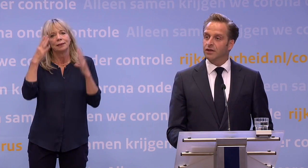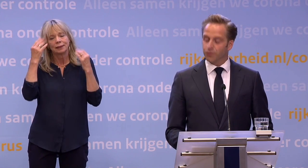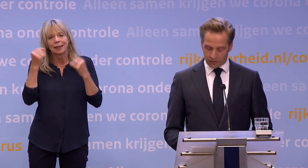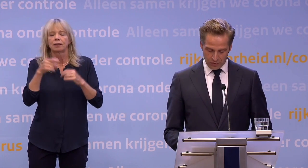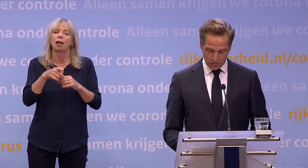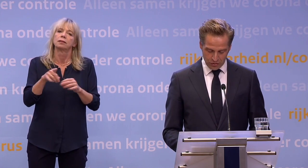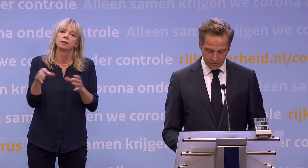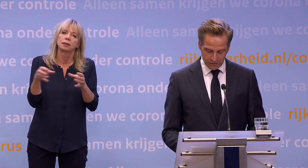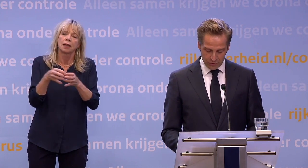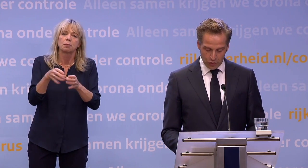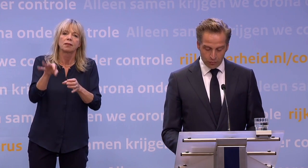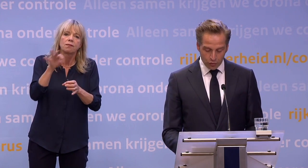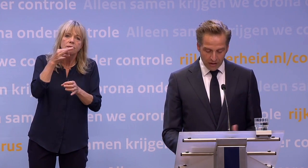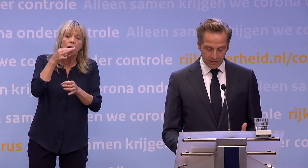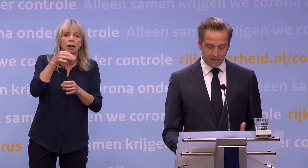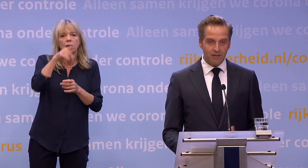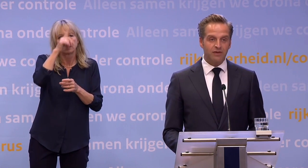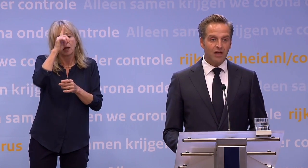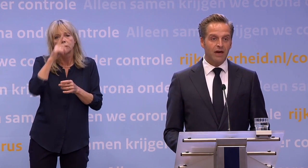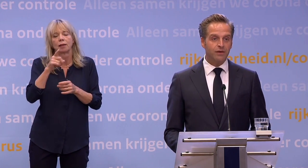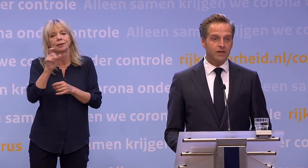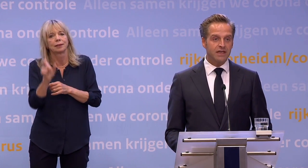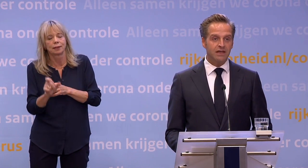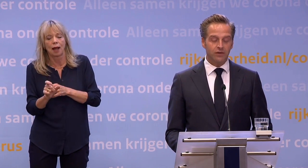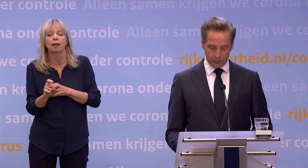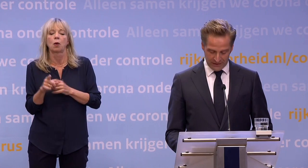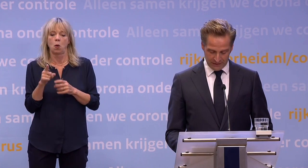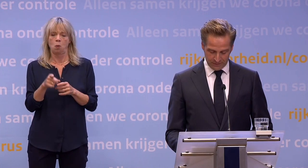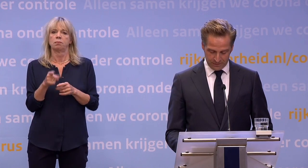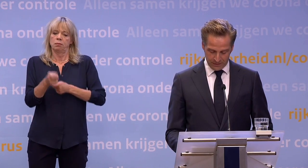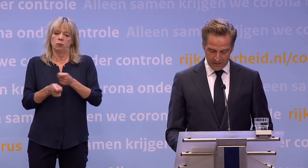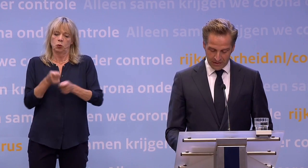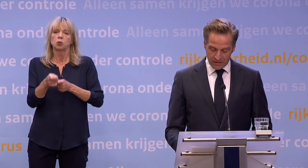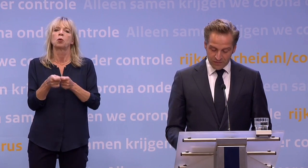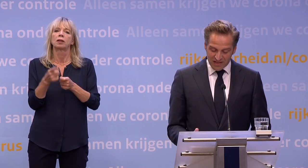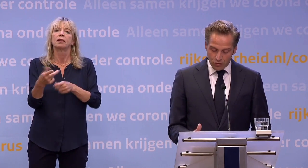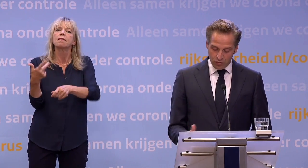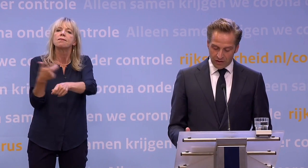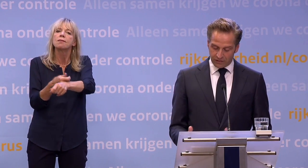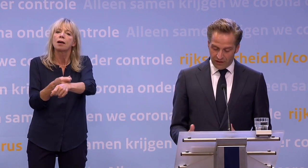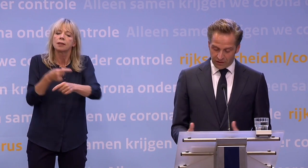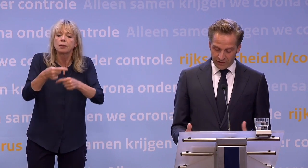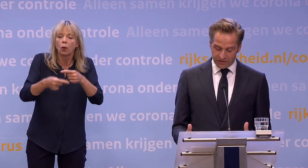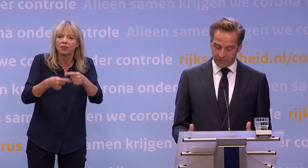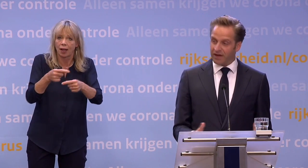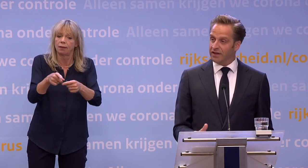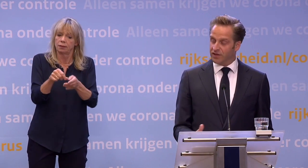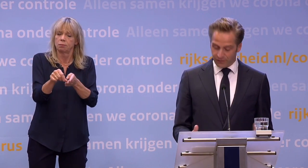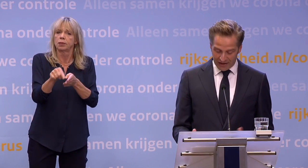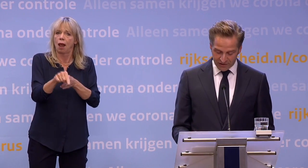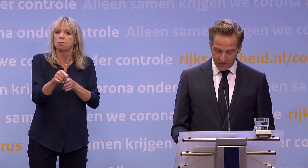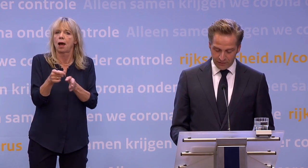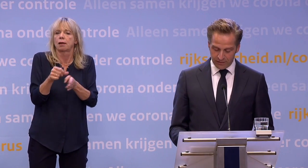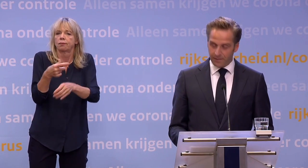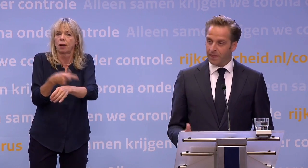Italië het voortouw genomen... ...om een toegankelijk en betaalbaar vaccin te ontwikkelen. We zien nu dat andere landen zich bij dit